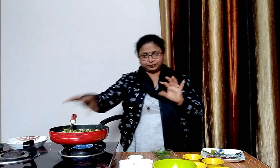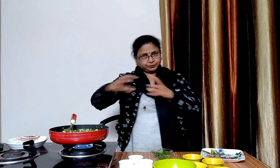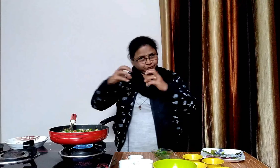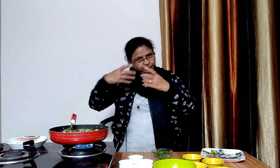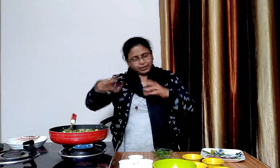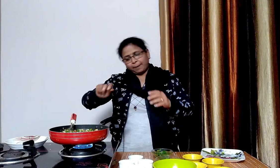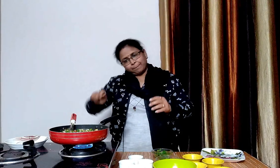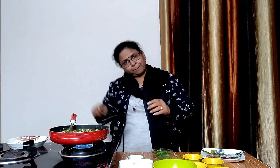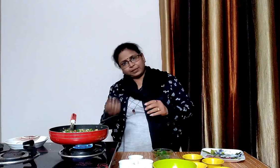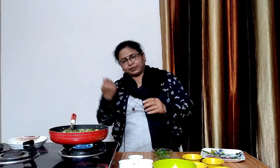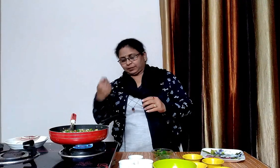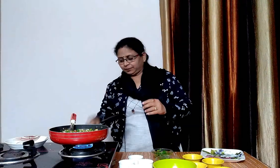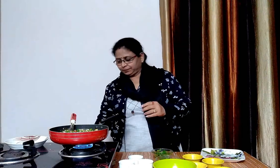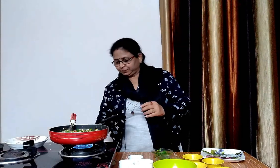और गैस पत कर देंगे